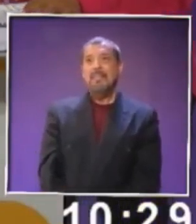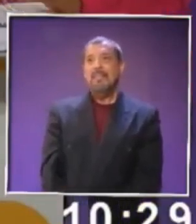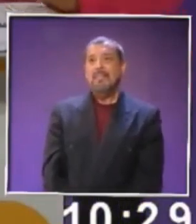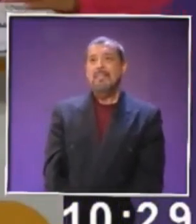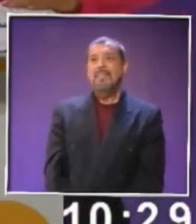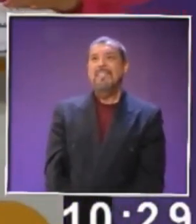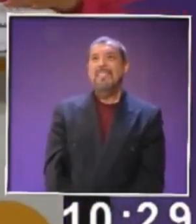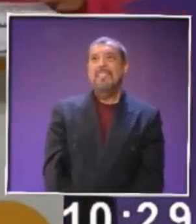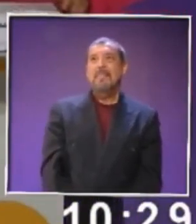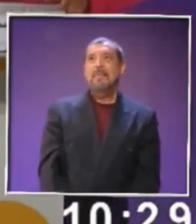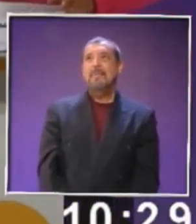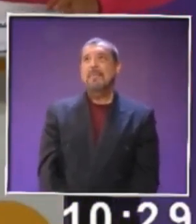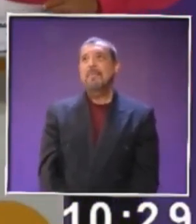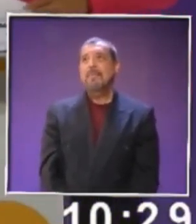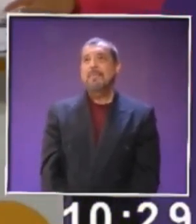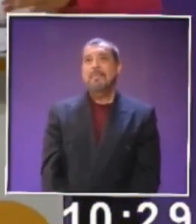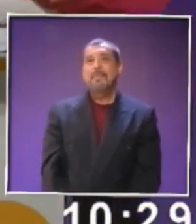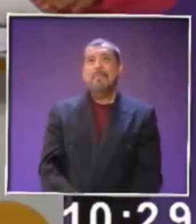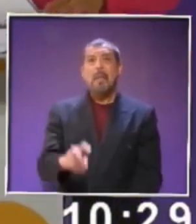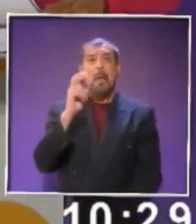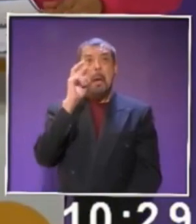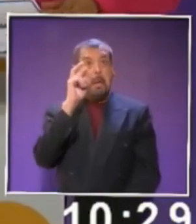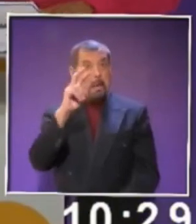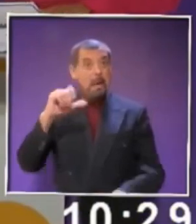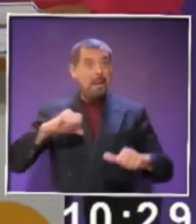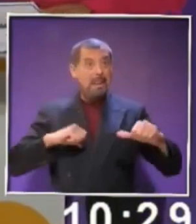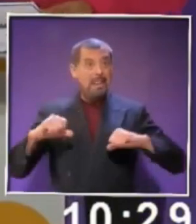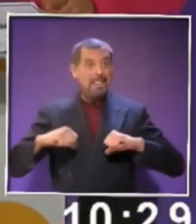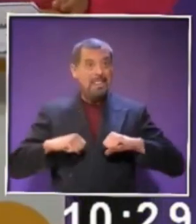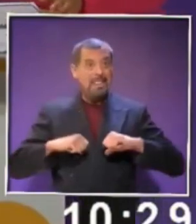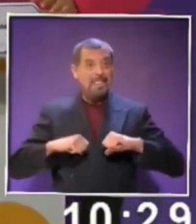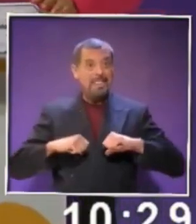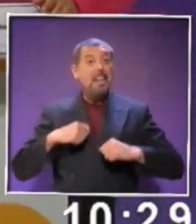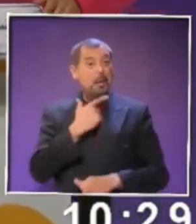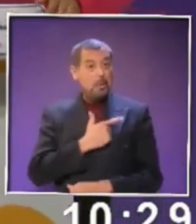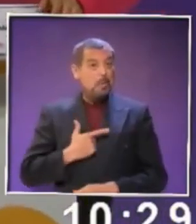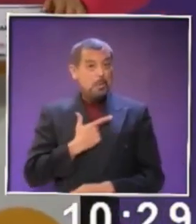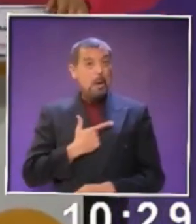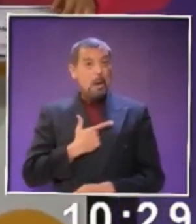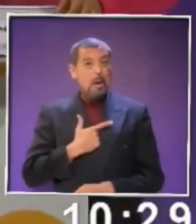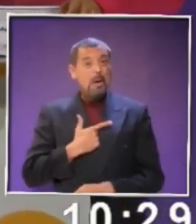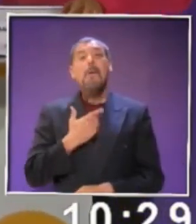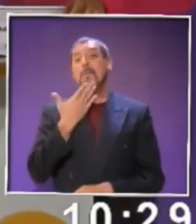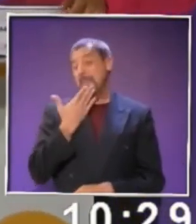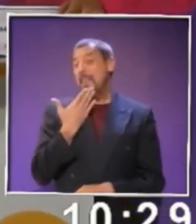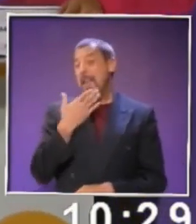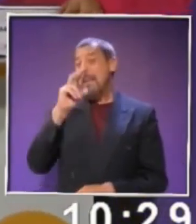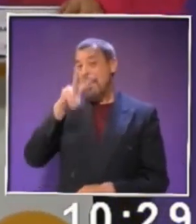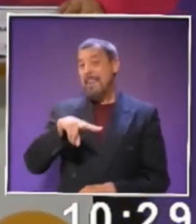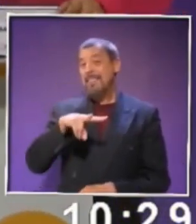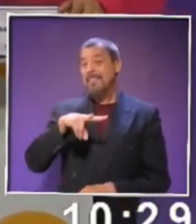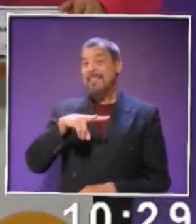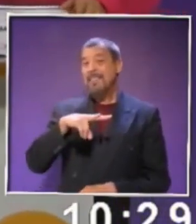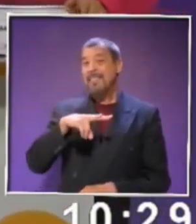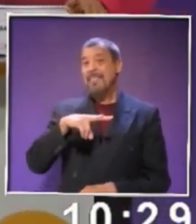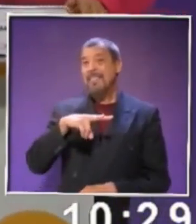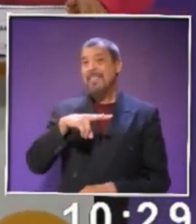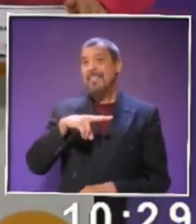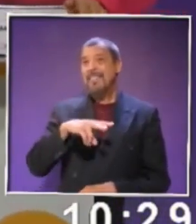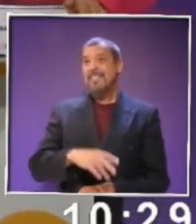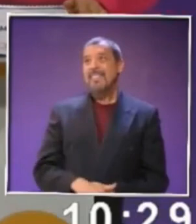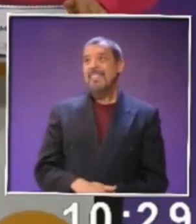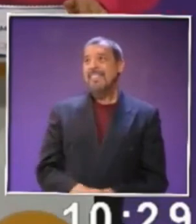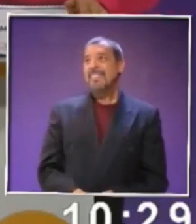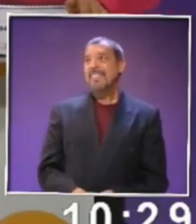Adiós. ¿Qué les pareció la actividad? Muy bien, ¿verdad? Muy bien. Pero vamos a acorde.